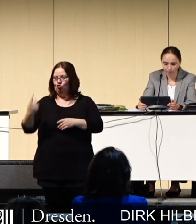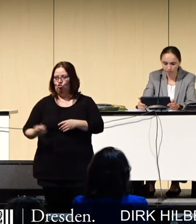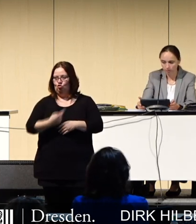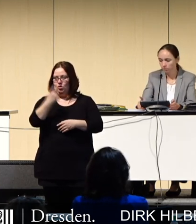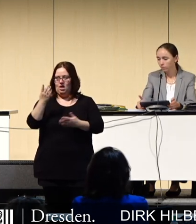abgeschlossen. Vielen Dank.